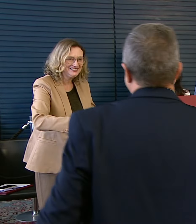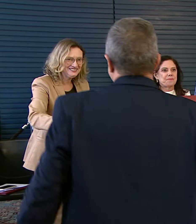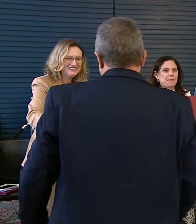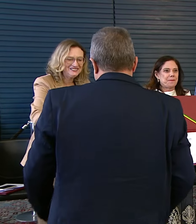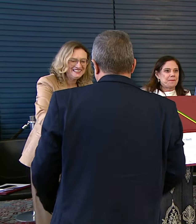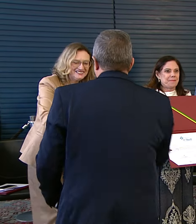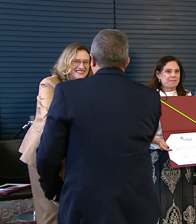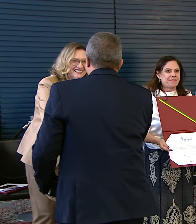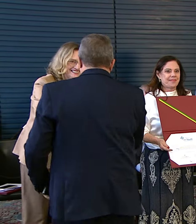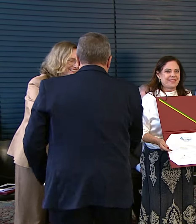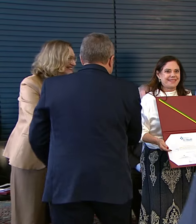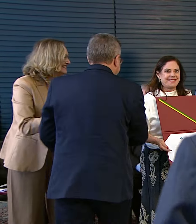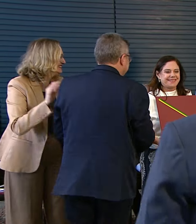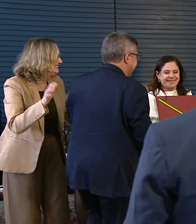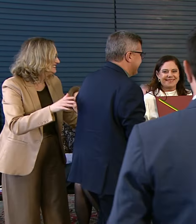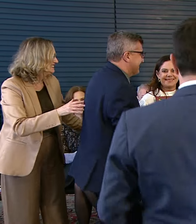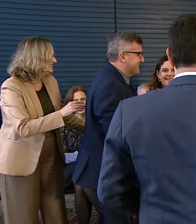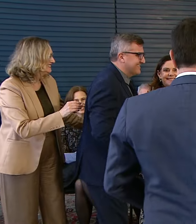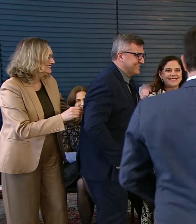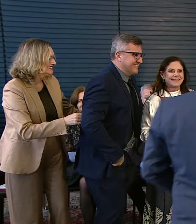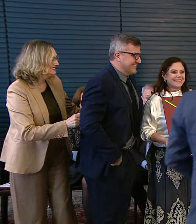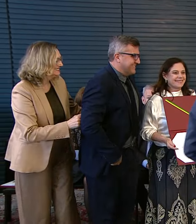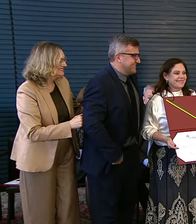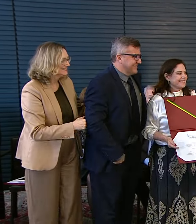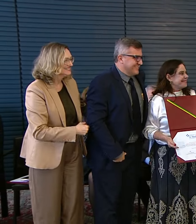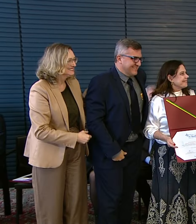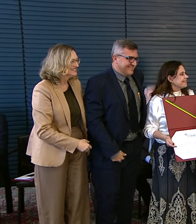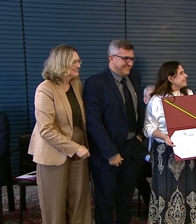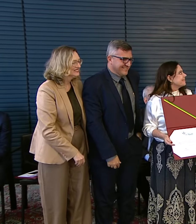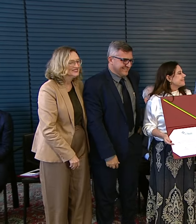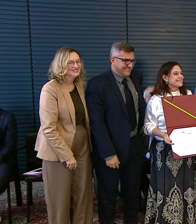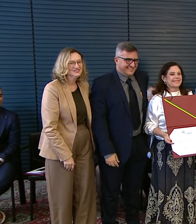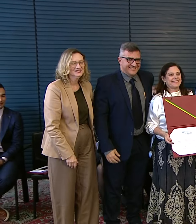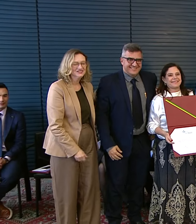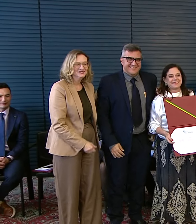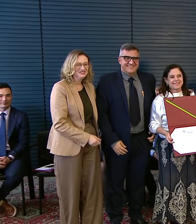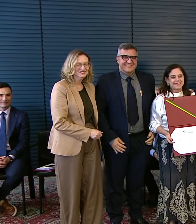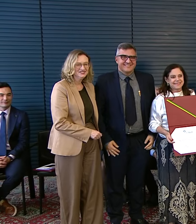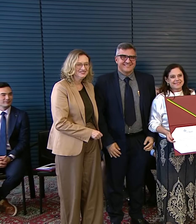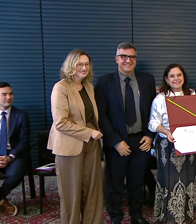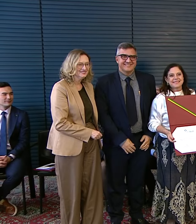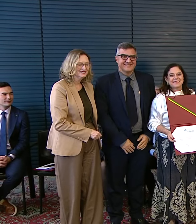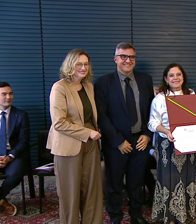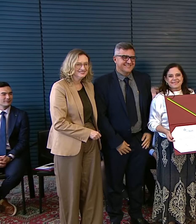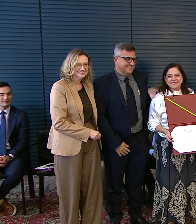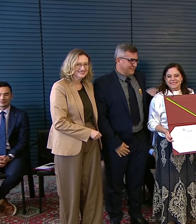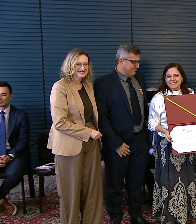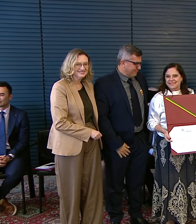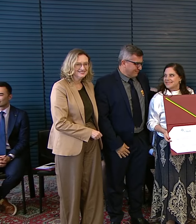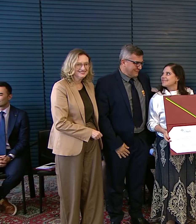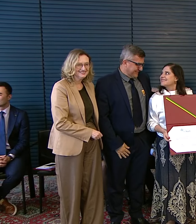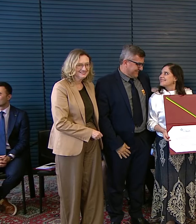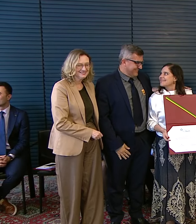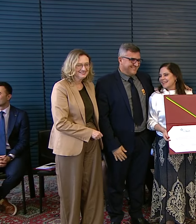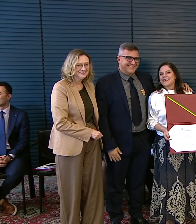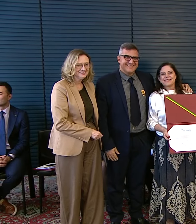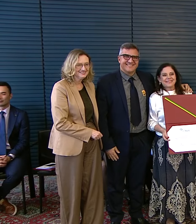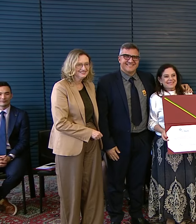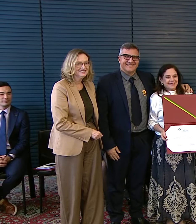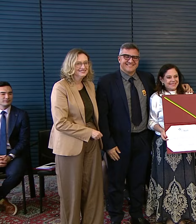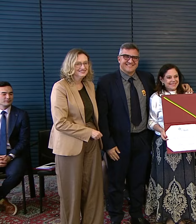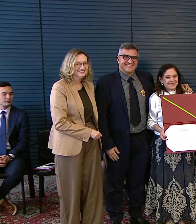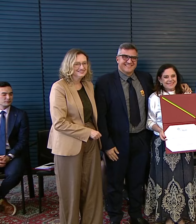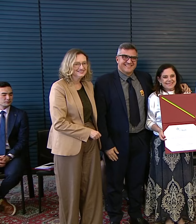ambiente acolhedor E seguro Para mães e bebês Além de oferecer Informações E orientações Importantes Para o cuidado Com o bebê